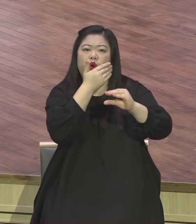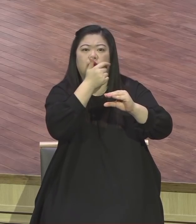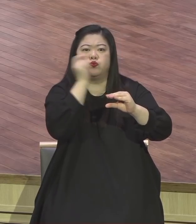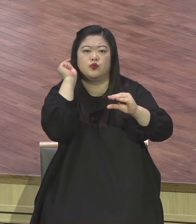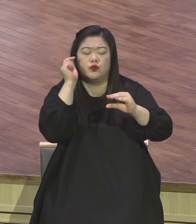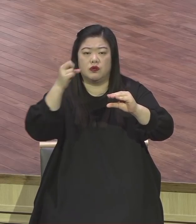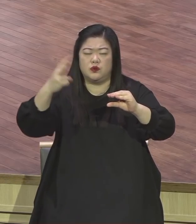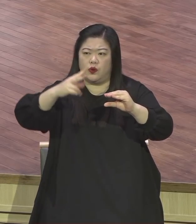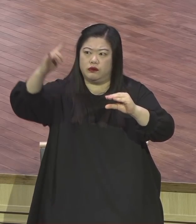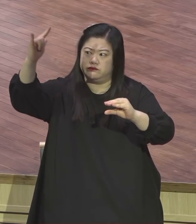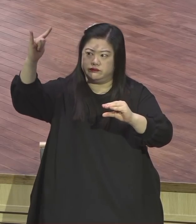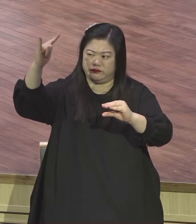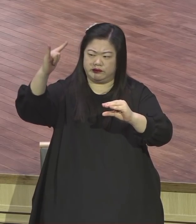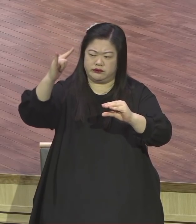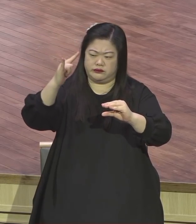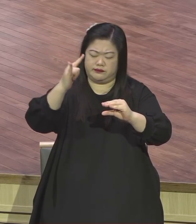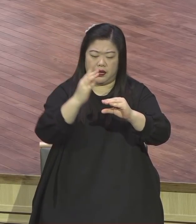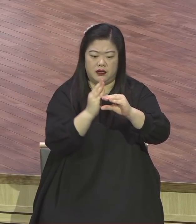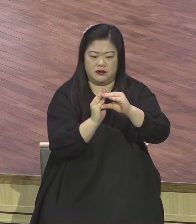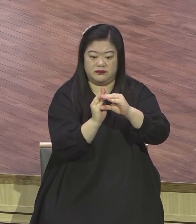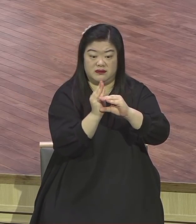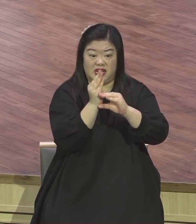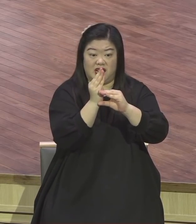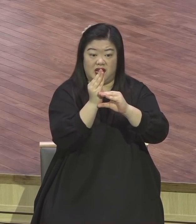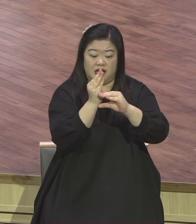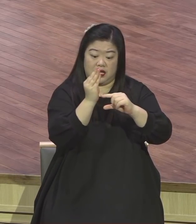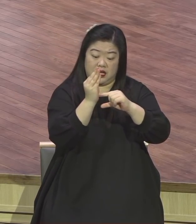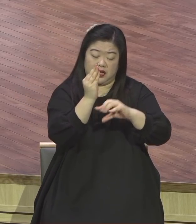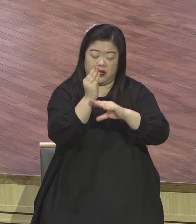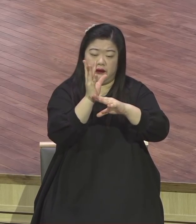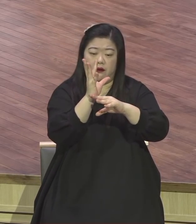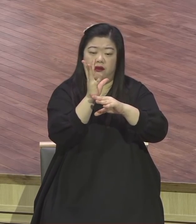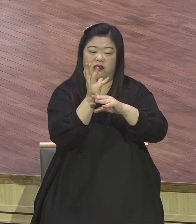그냥 그냥 뿌리가 약해가 말라 타 버려 죽었다.